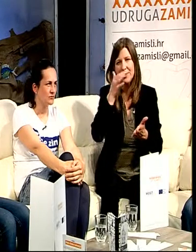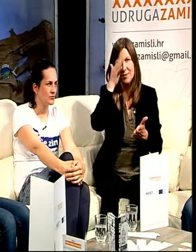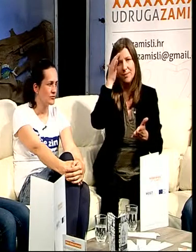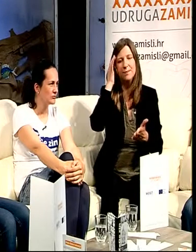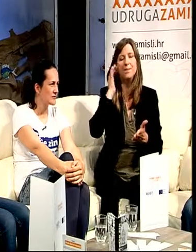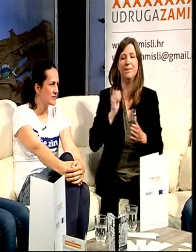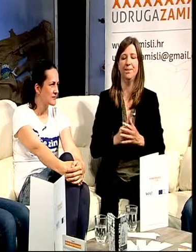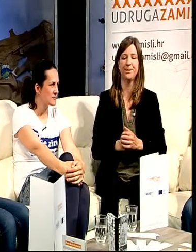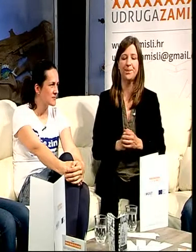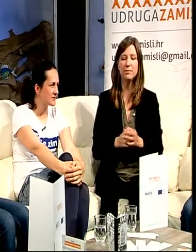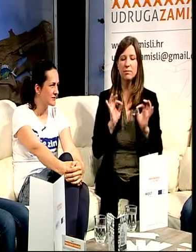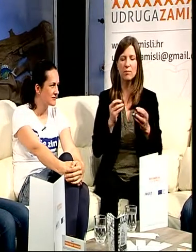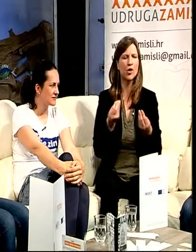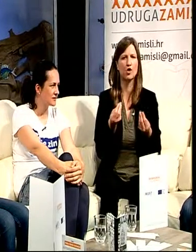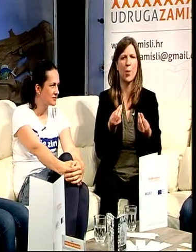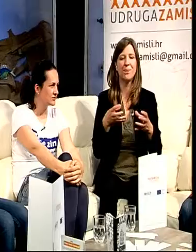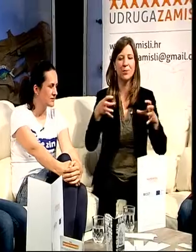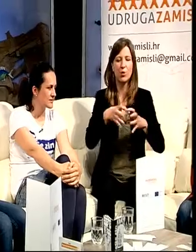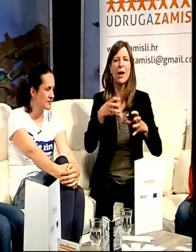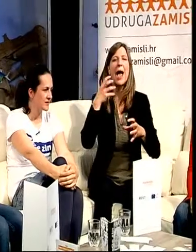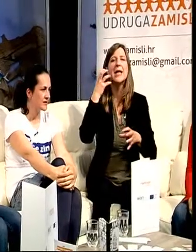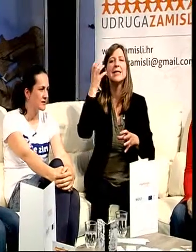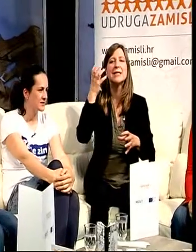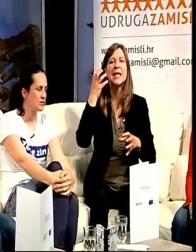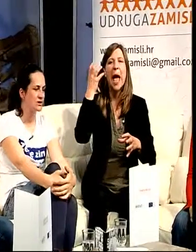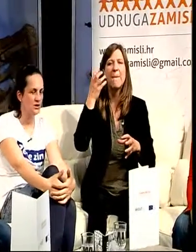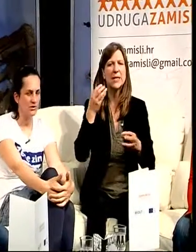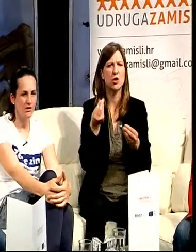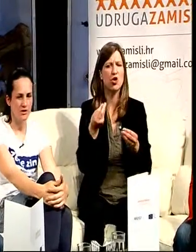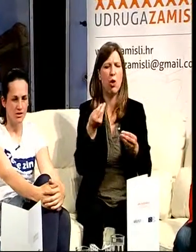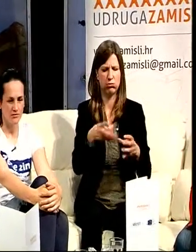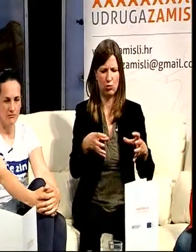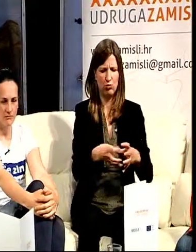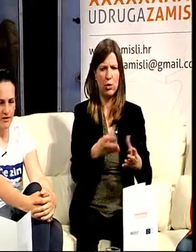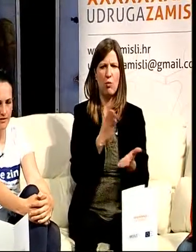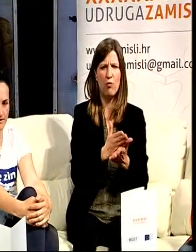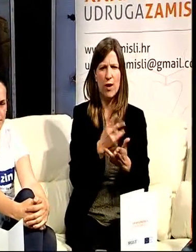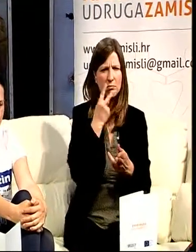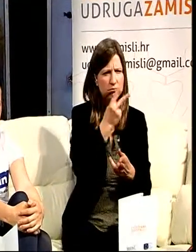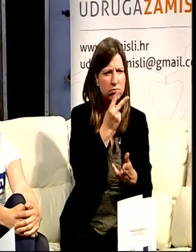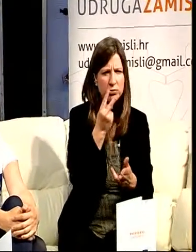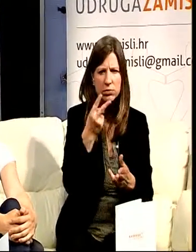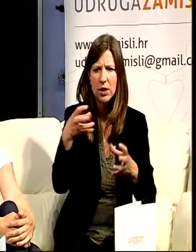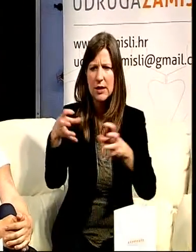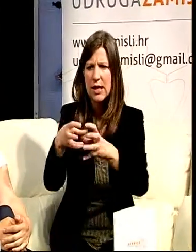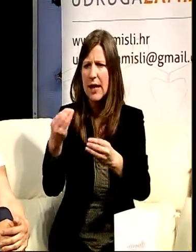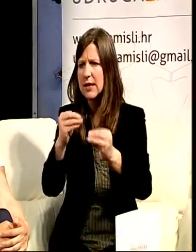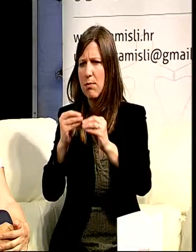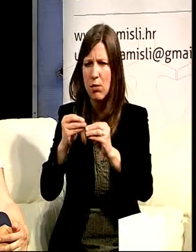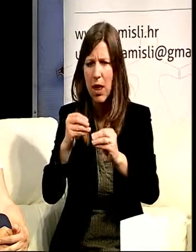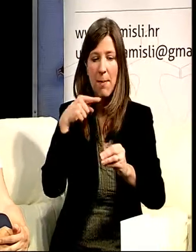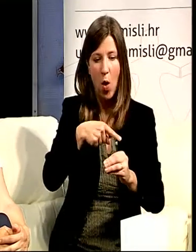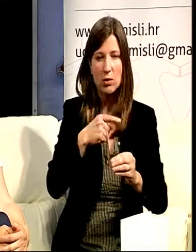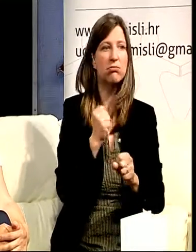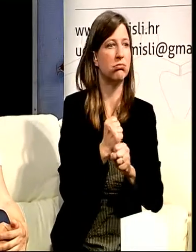ono što udruga zamisli uvijek radi, to je da reagira na određene događaje u zajednici. I kad smo